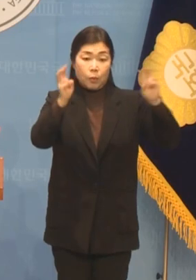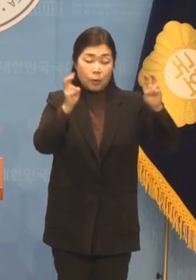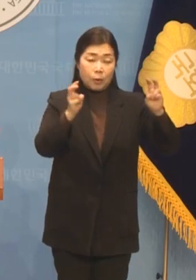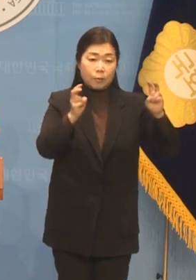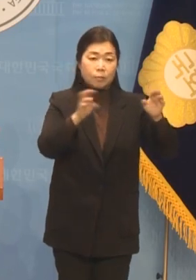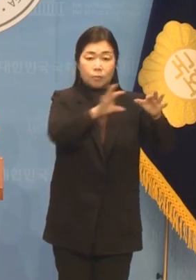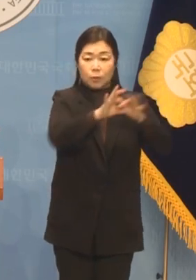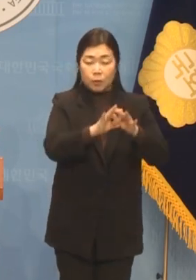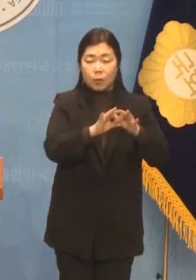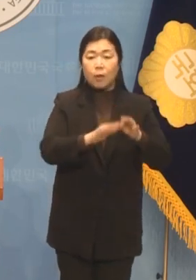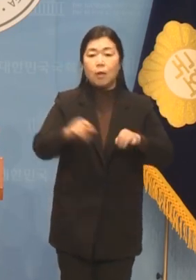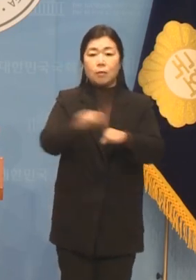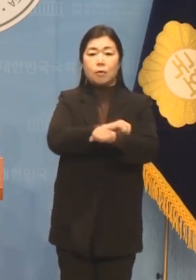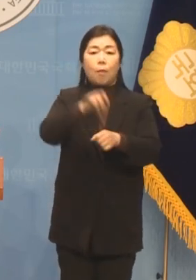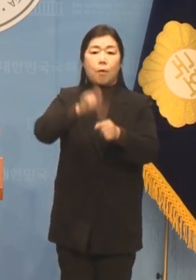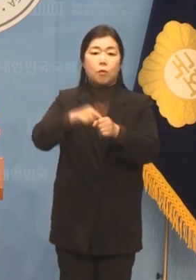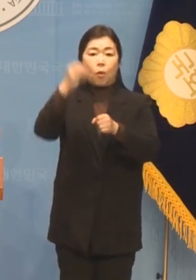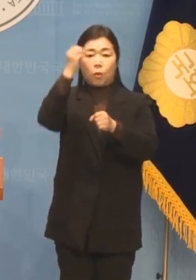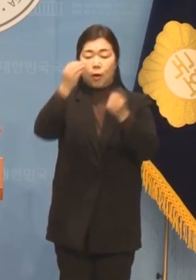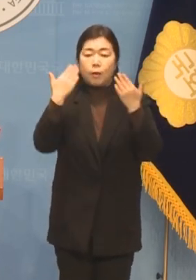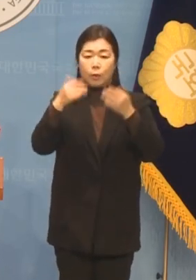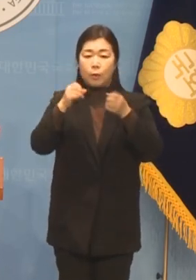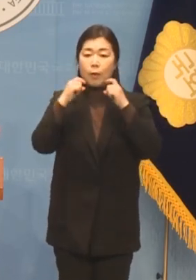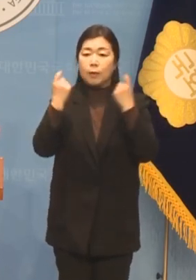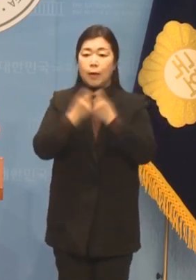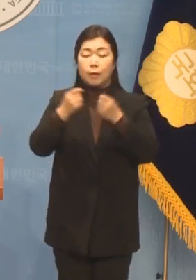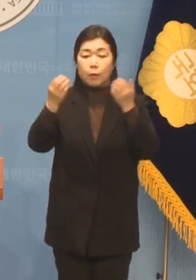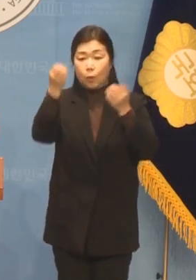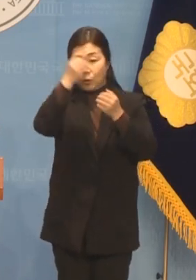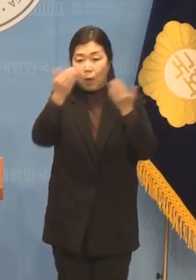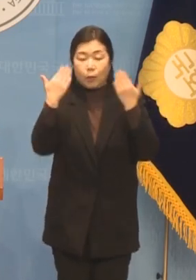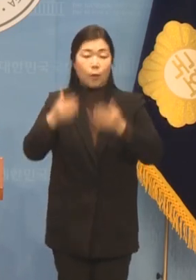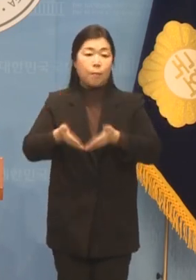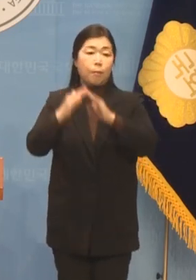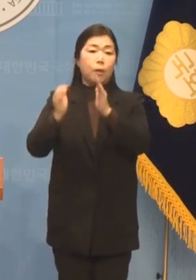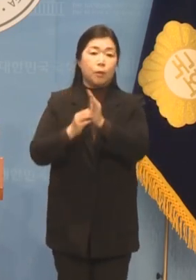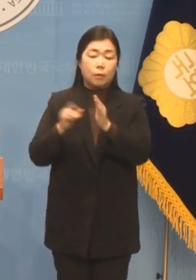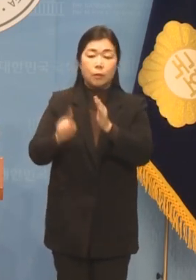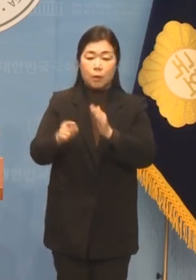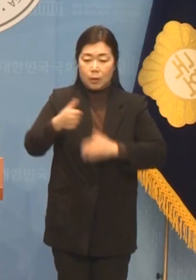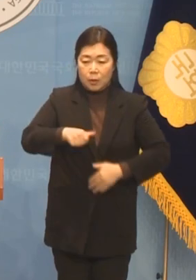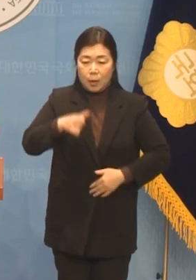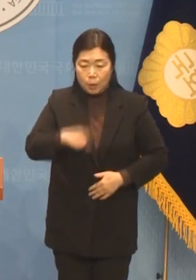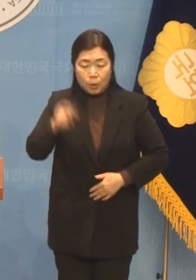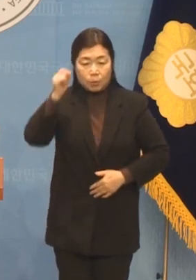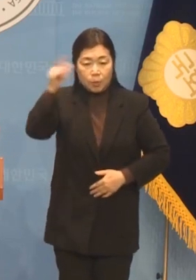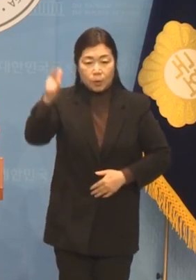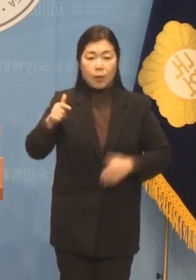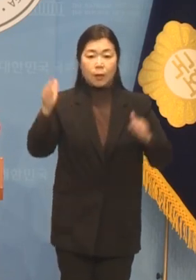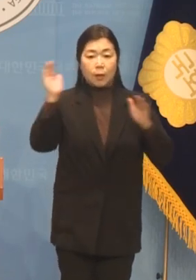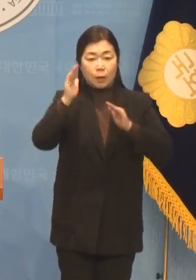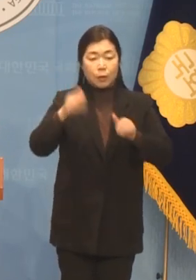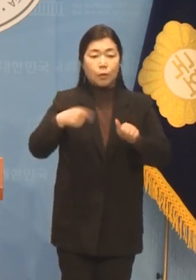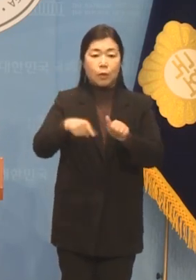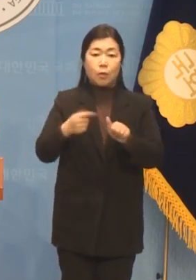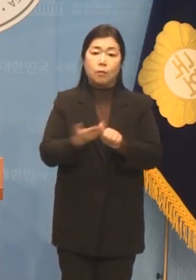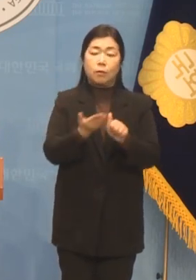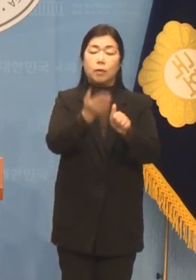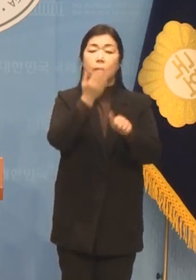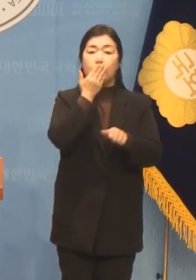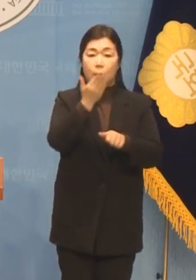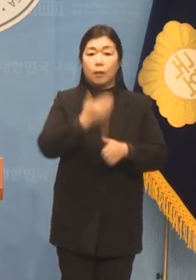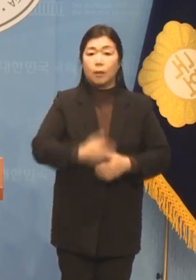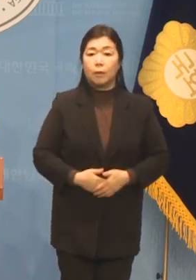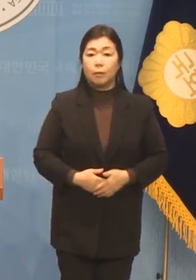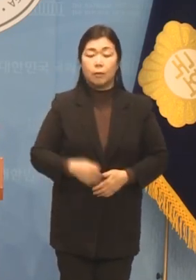특목자사구를 유치하고 우리 자녀들을 대한민국의 인재로 키워내는 분당 재건축 1 플러스